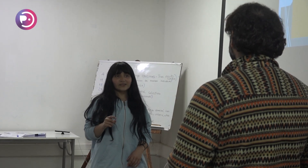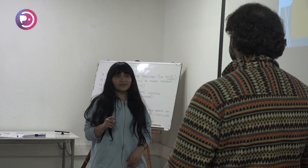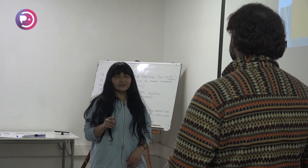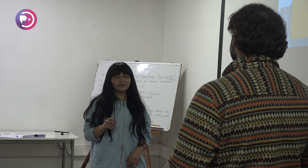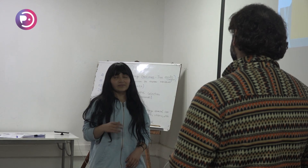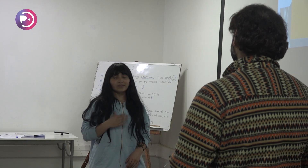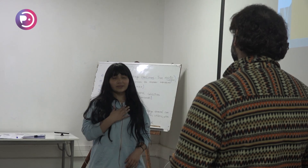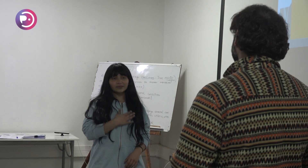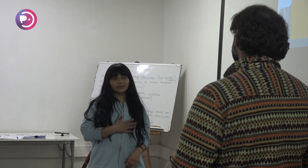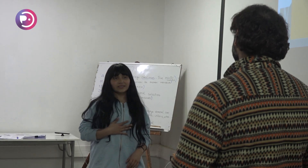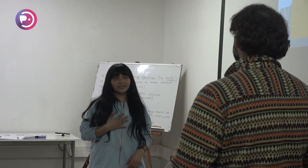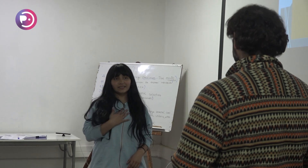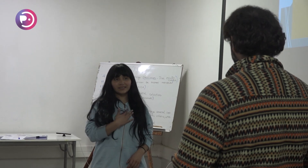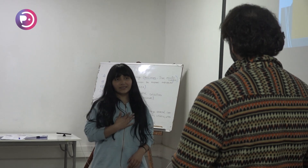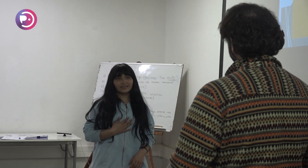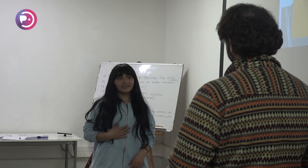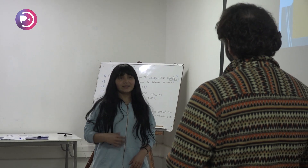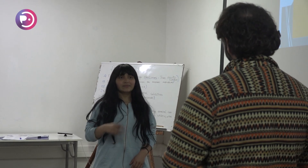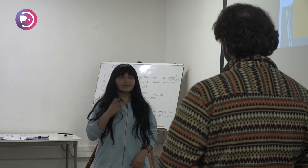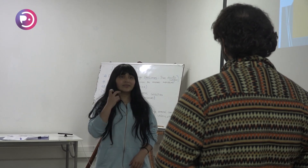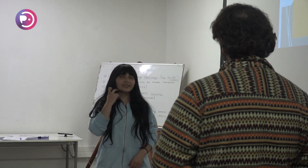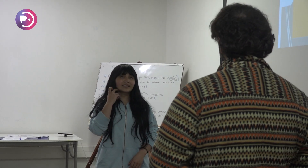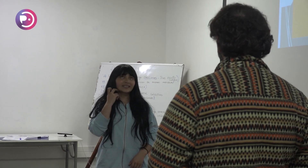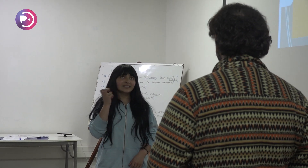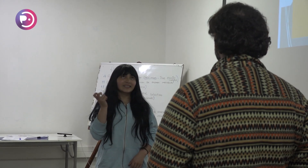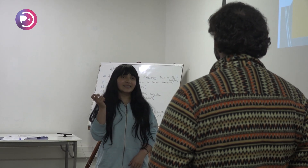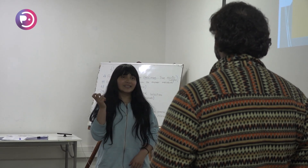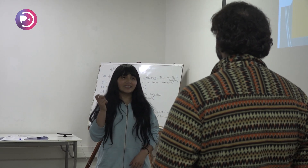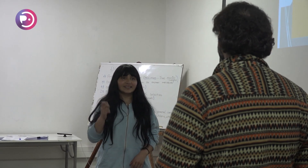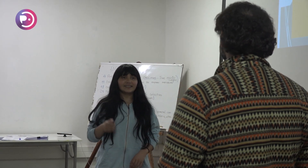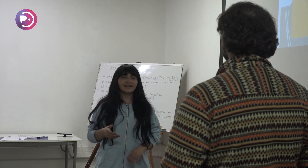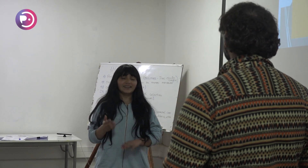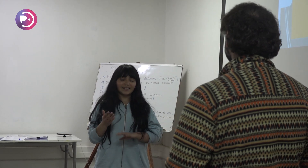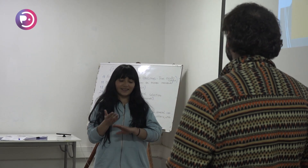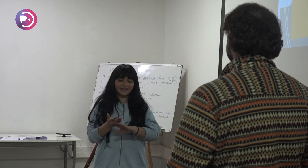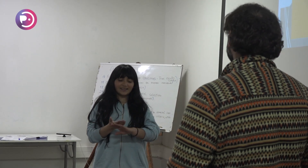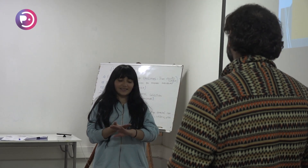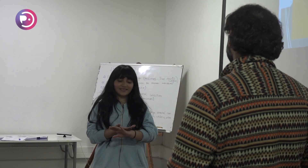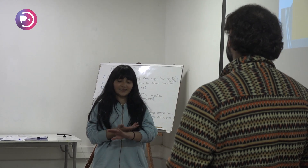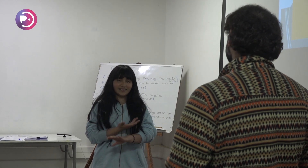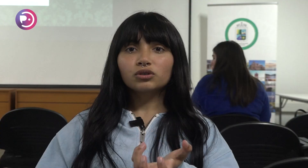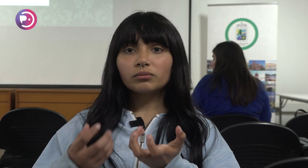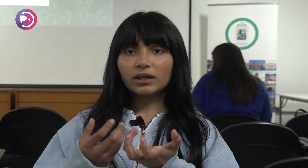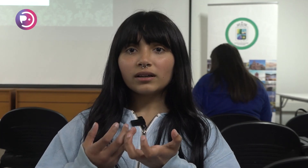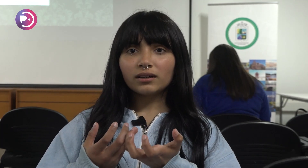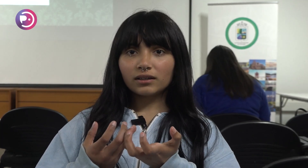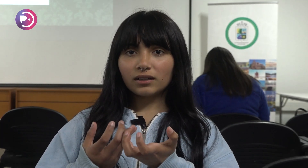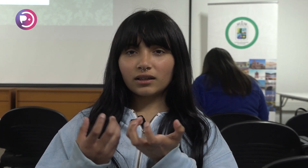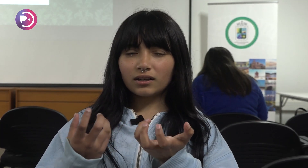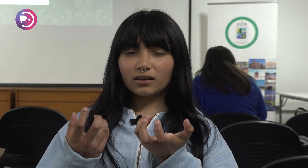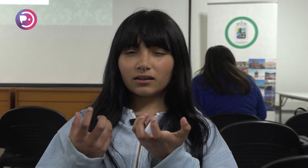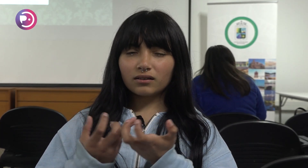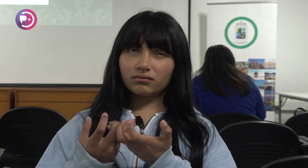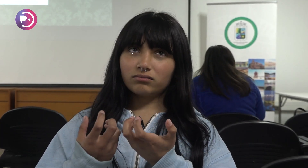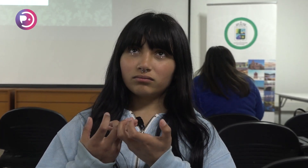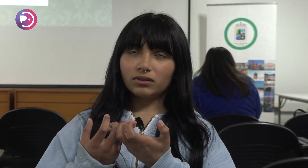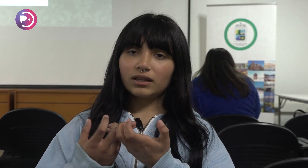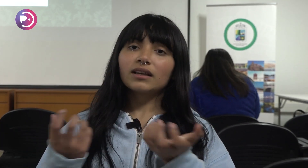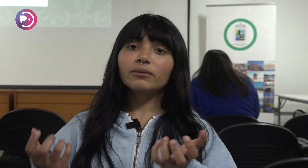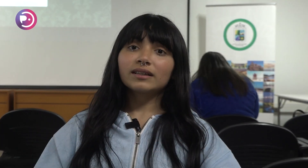Igual es un avance significativo, pero siento que tal vez debería conocerse mucho más la lengua